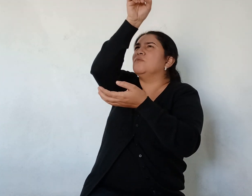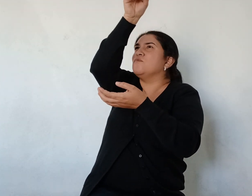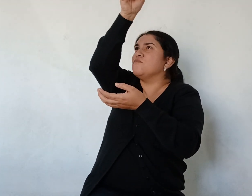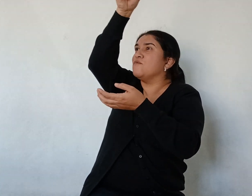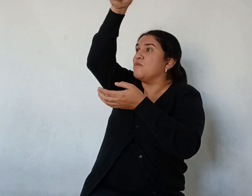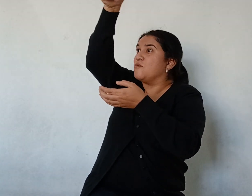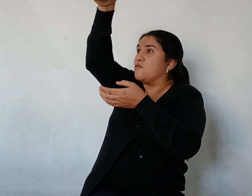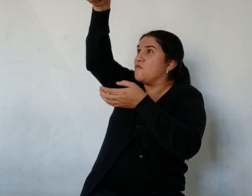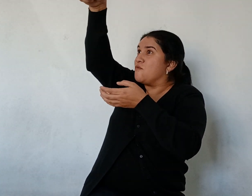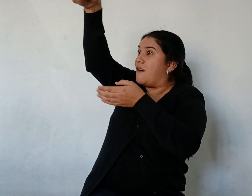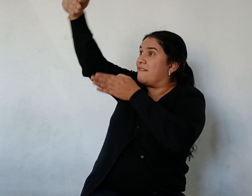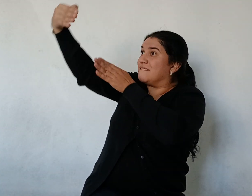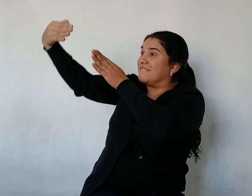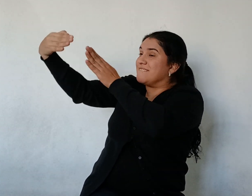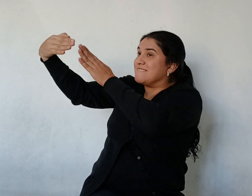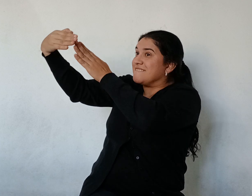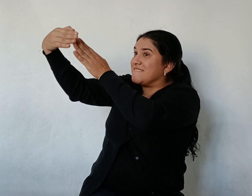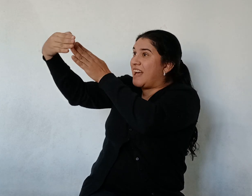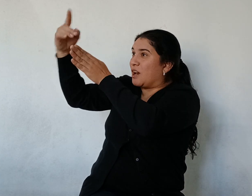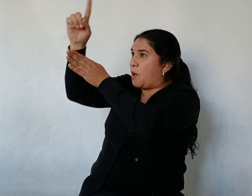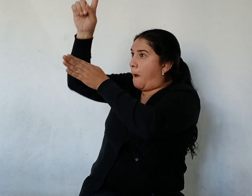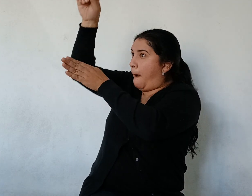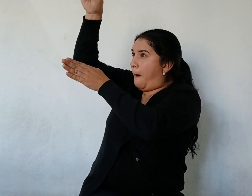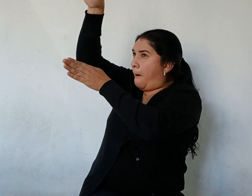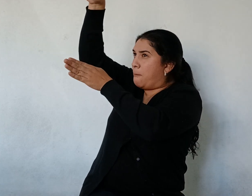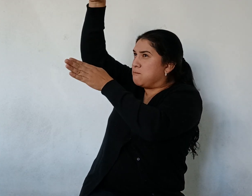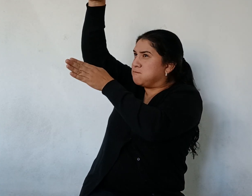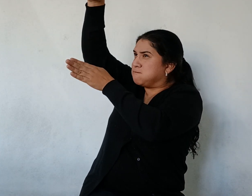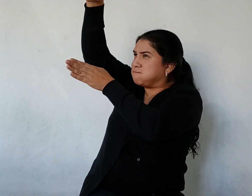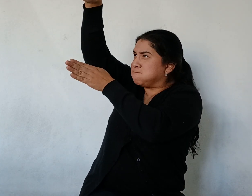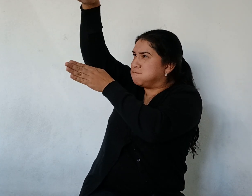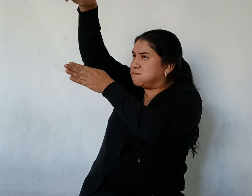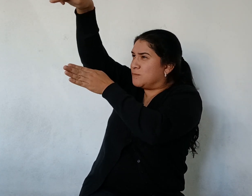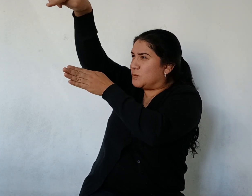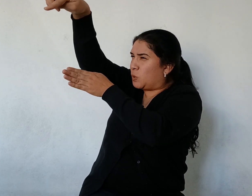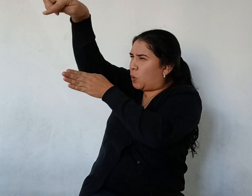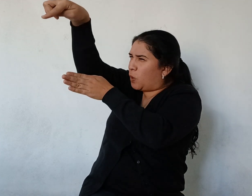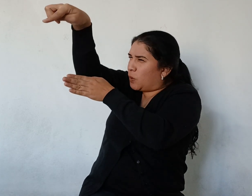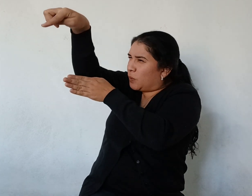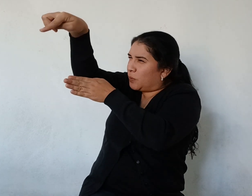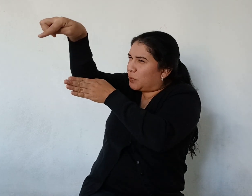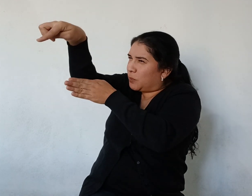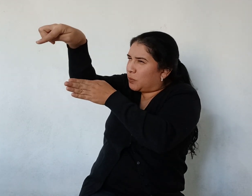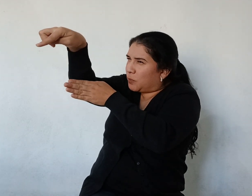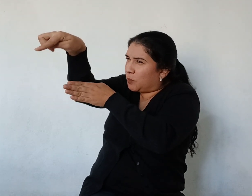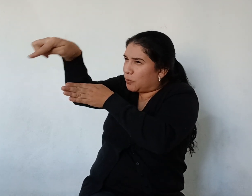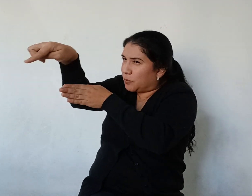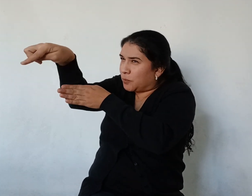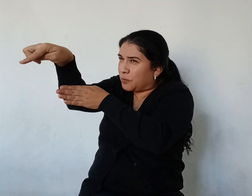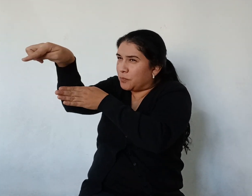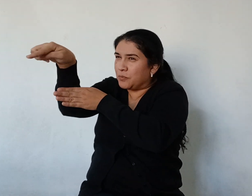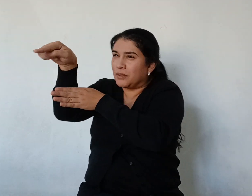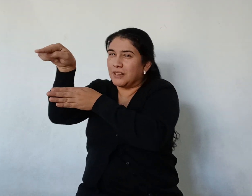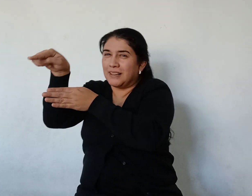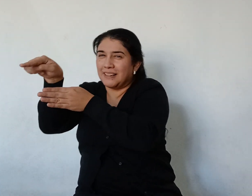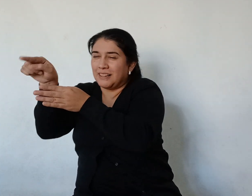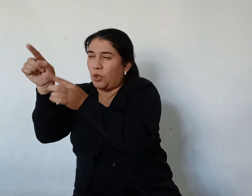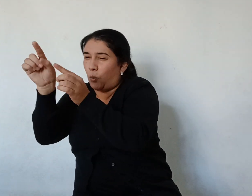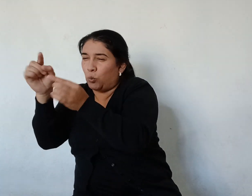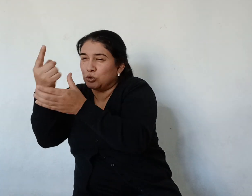El surubí Colocó el torpedo Bien en el centro Del boquete abierto Apuntando con un solo ojo Y poniendo en movimiento El mecanismo del